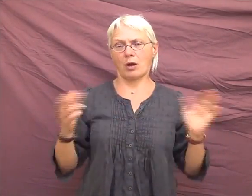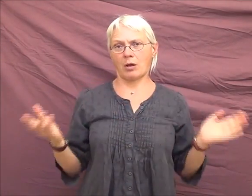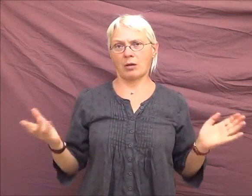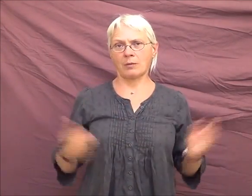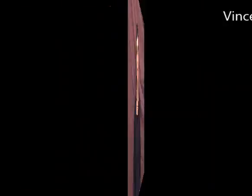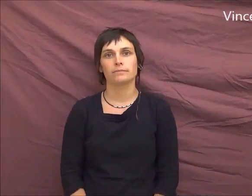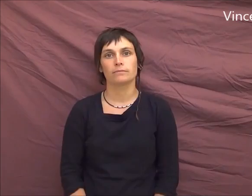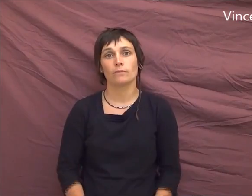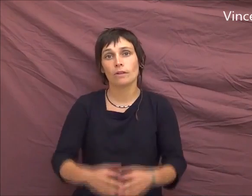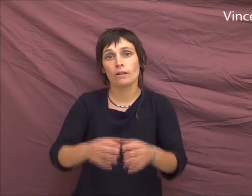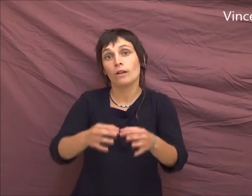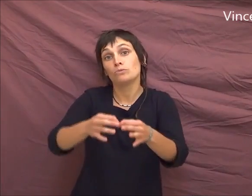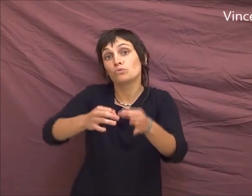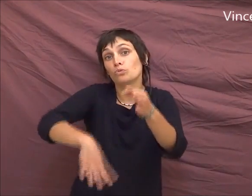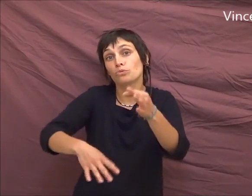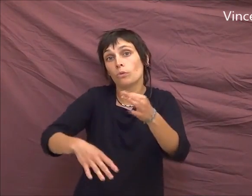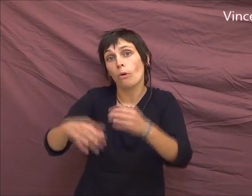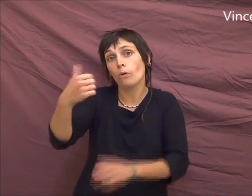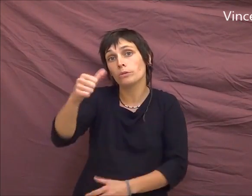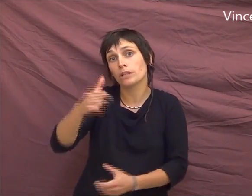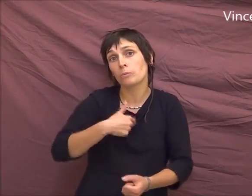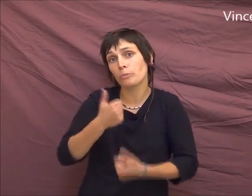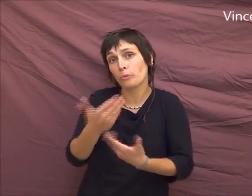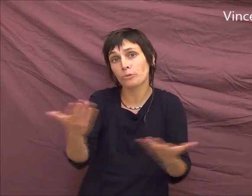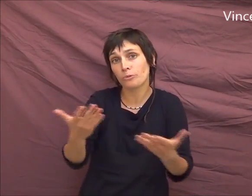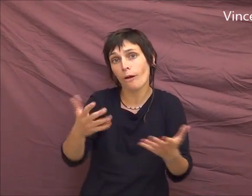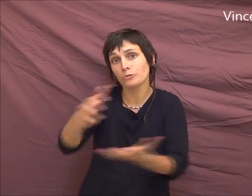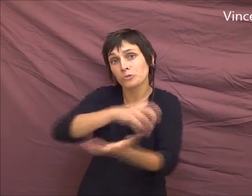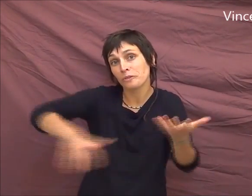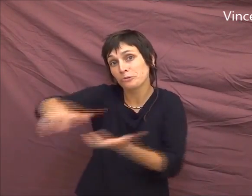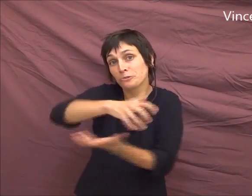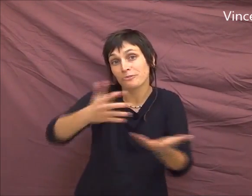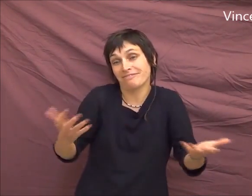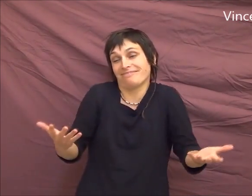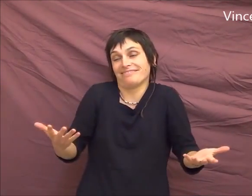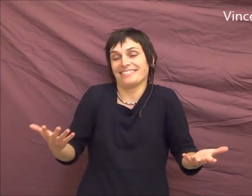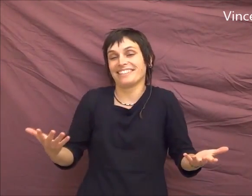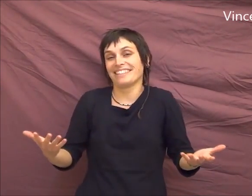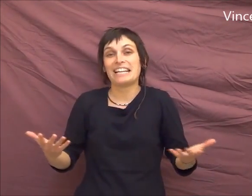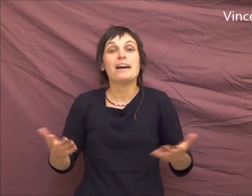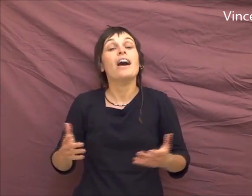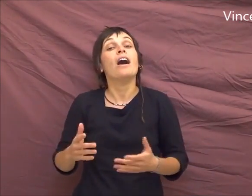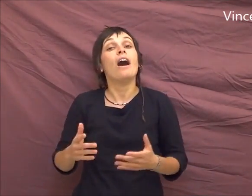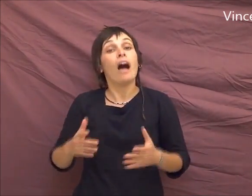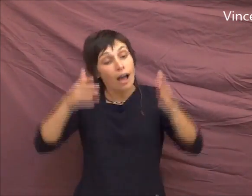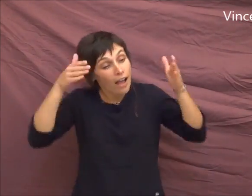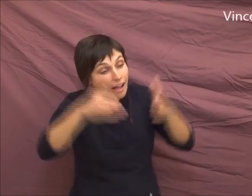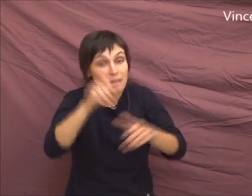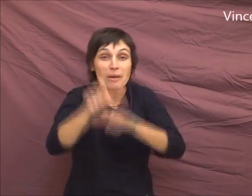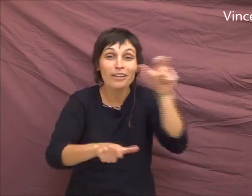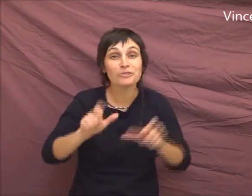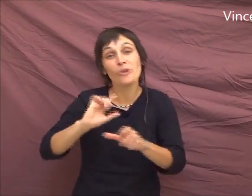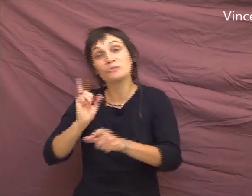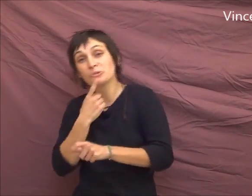Vincent. Moi, ma seule solution, c'est la révolution, et c'est pas juste pour les sourds et les intersexes.